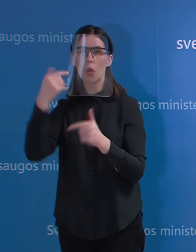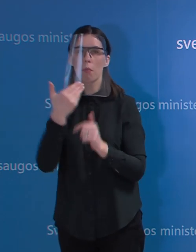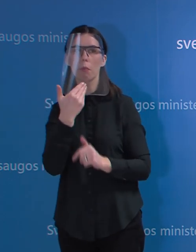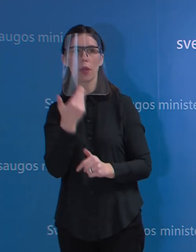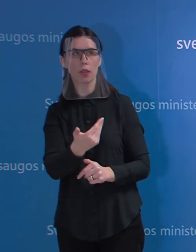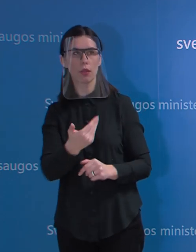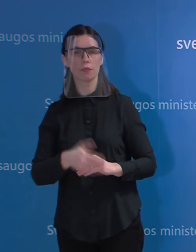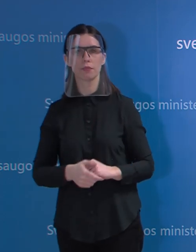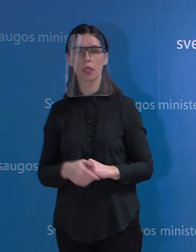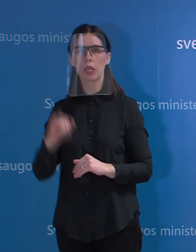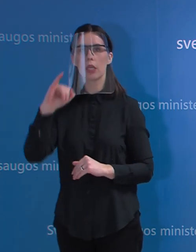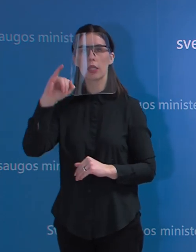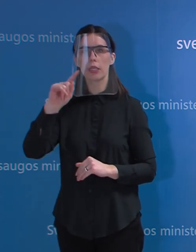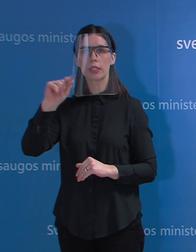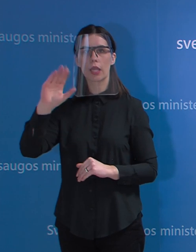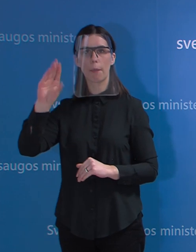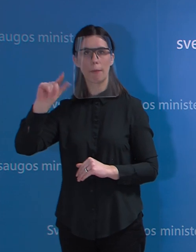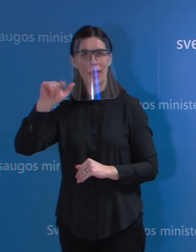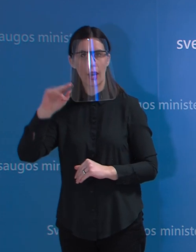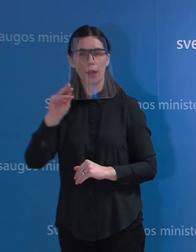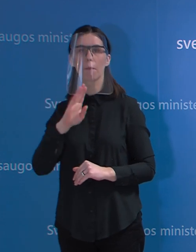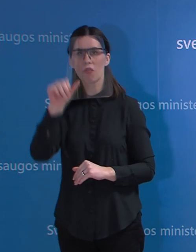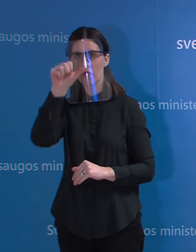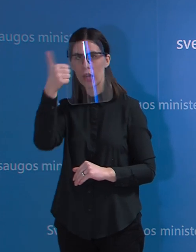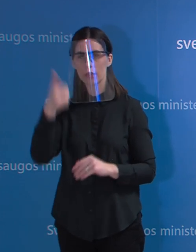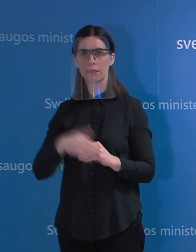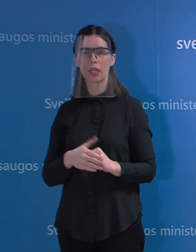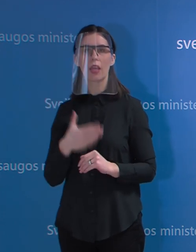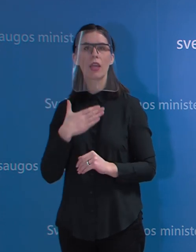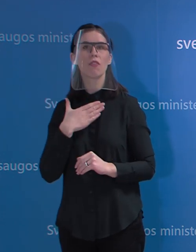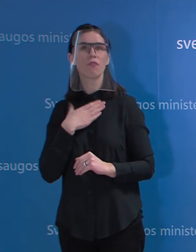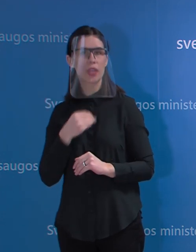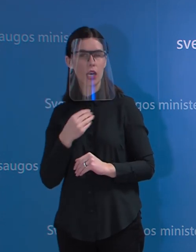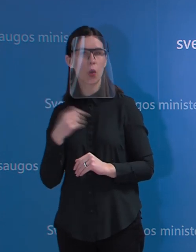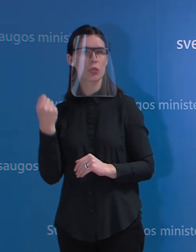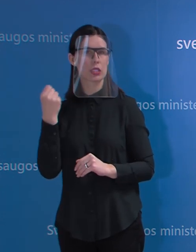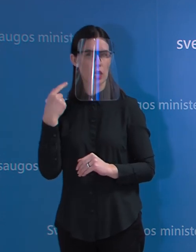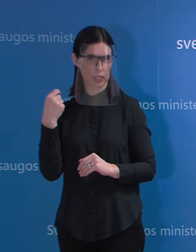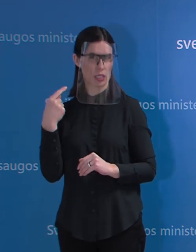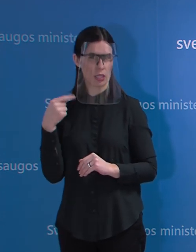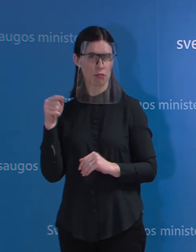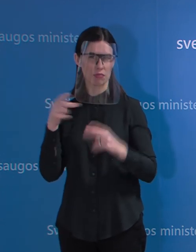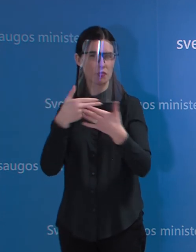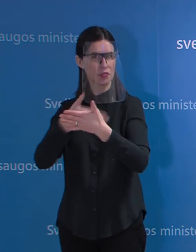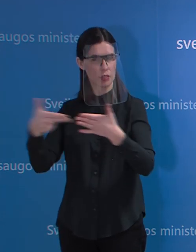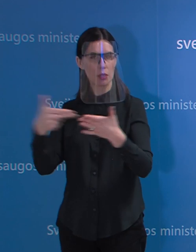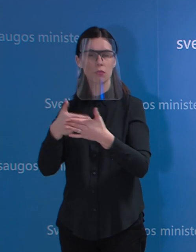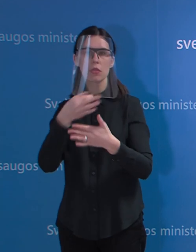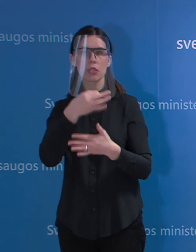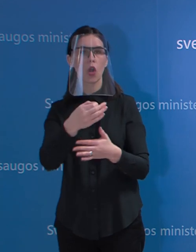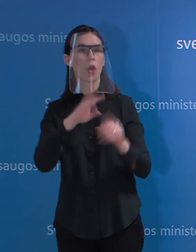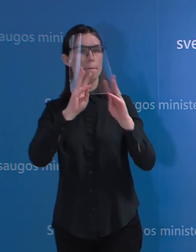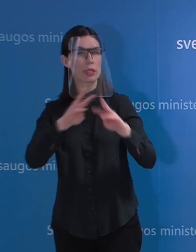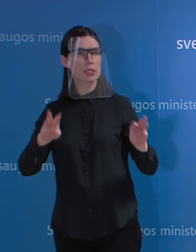reportelį Izabėlė Pukienai te klausė. Vilniaus Dėktinė sako, kad dar iki krizės siūlė ministerijai savo pagalbą,